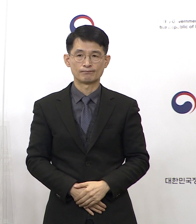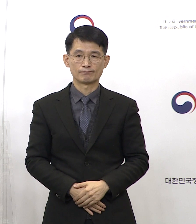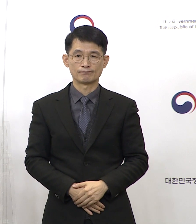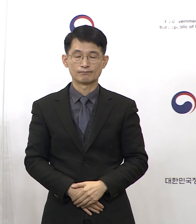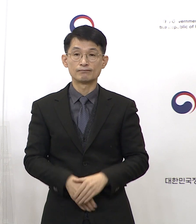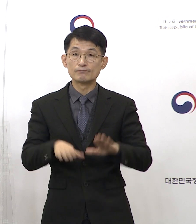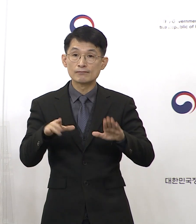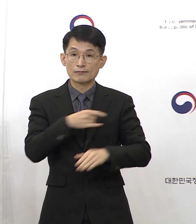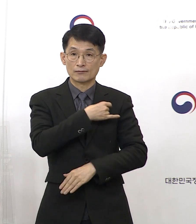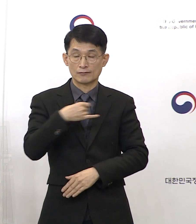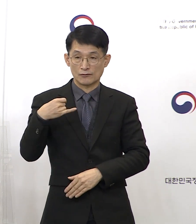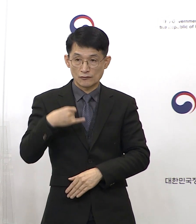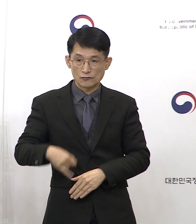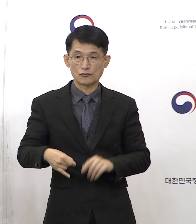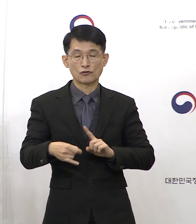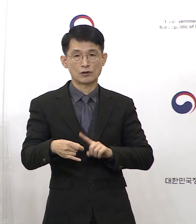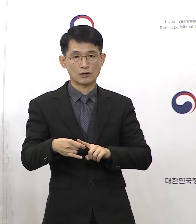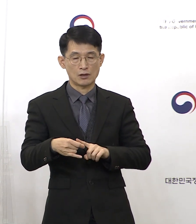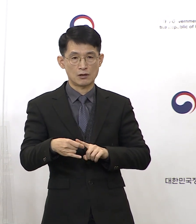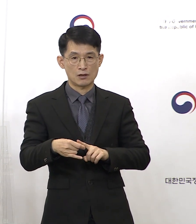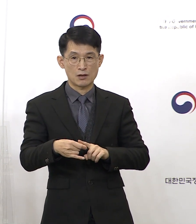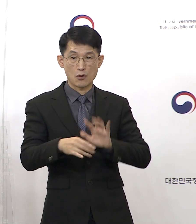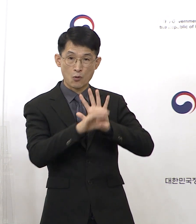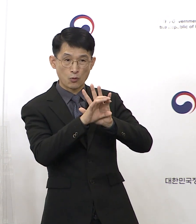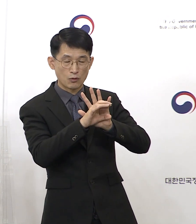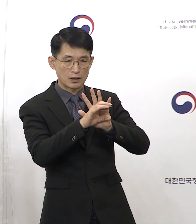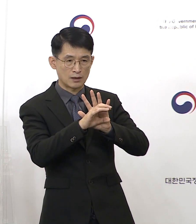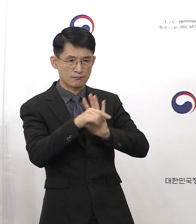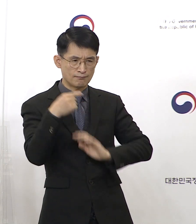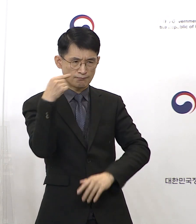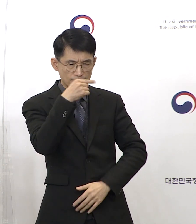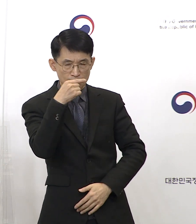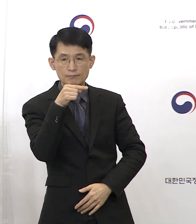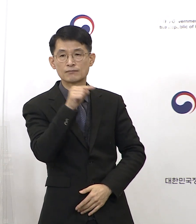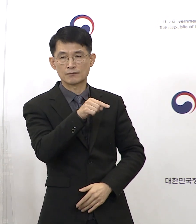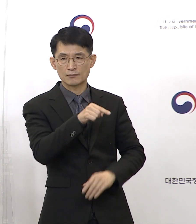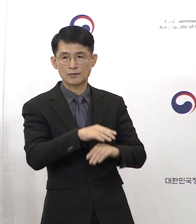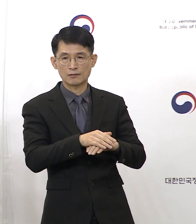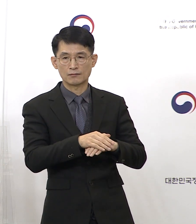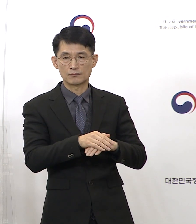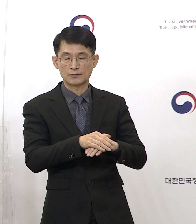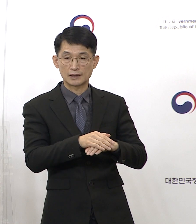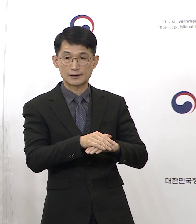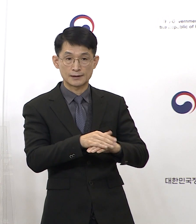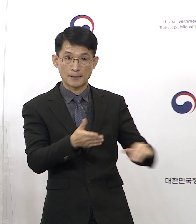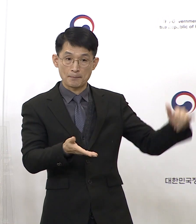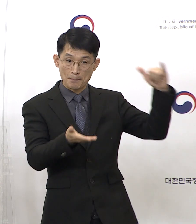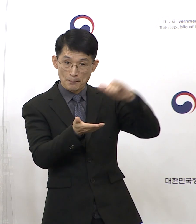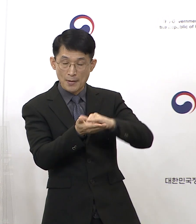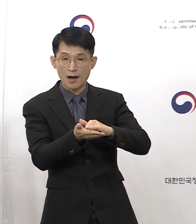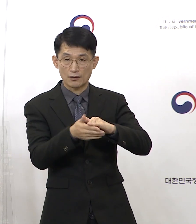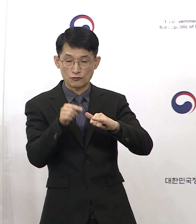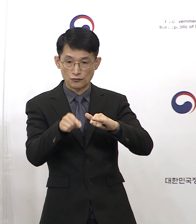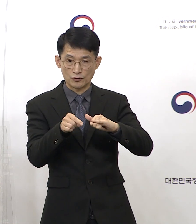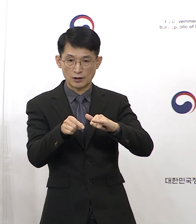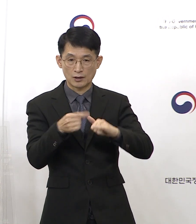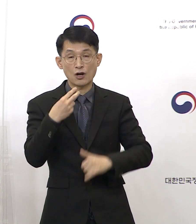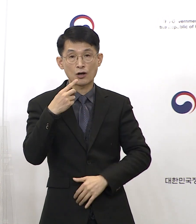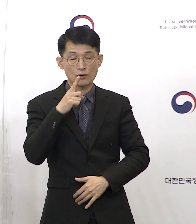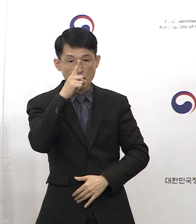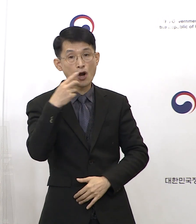이번에 중국과 관련된 강화된 방역 조치에 따라서 입국 후에 공항검사센터에서